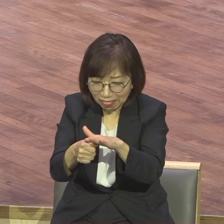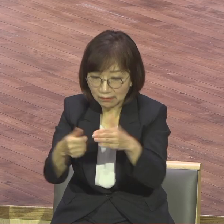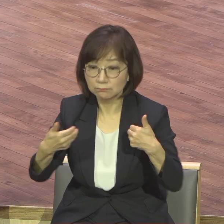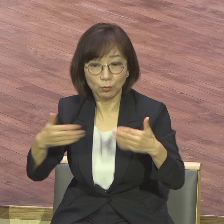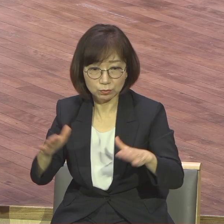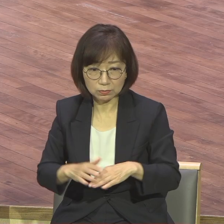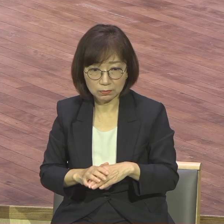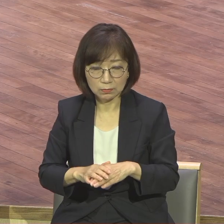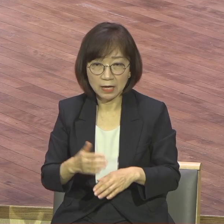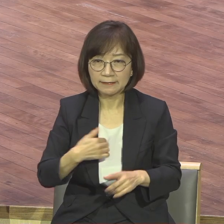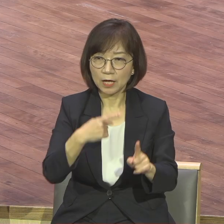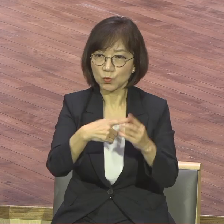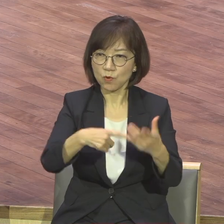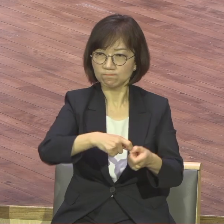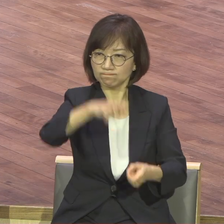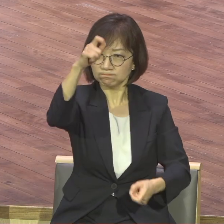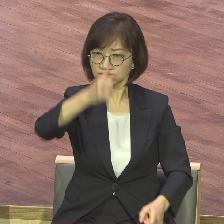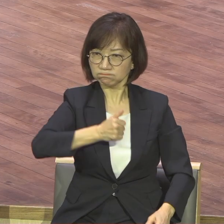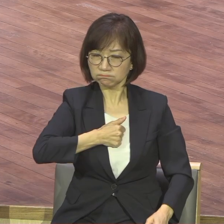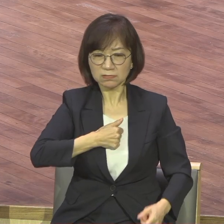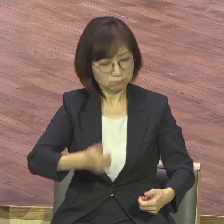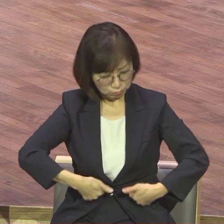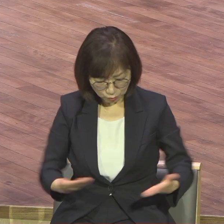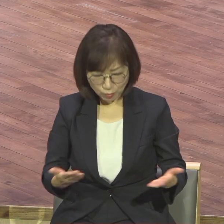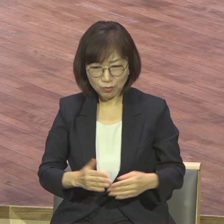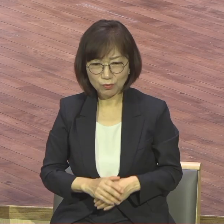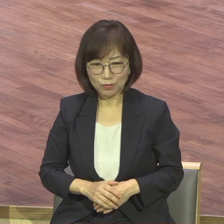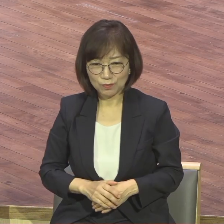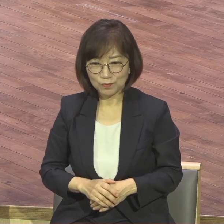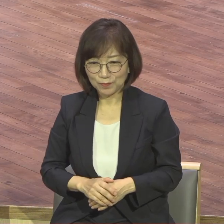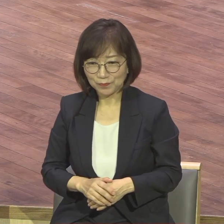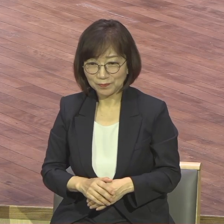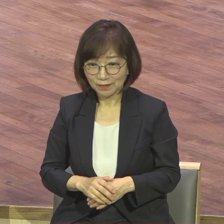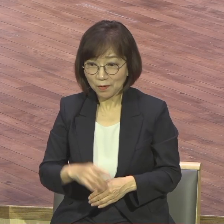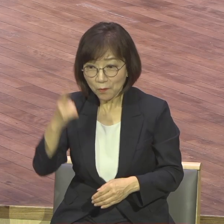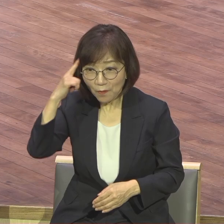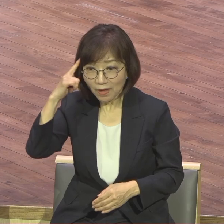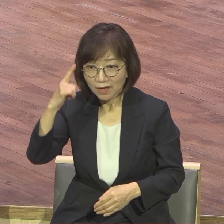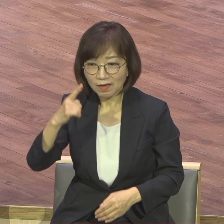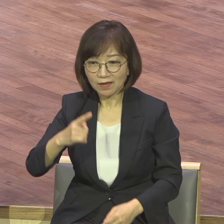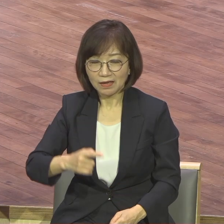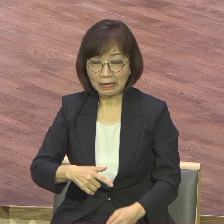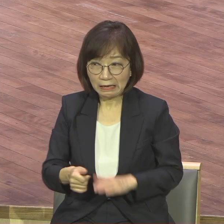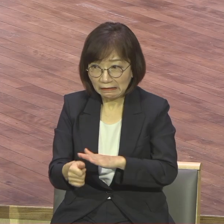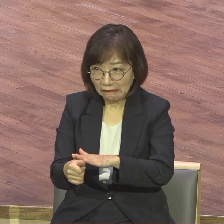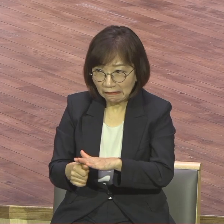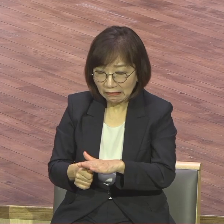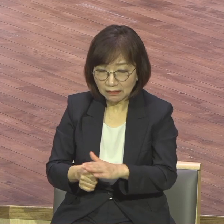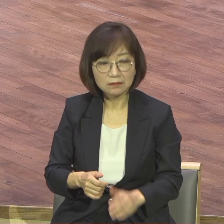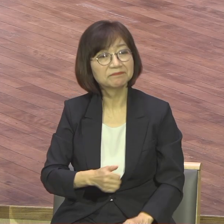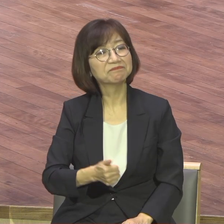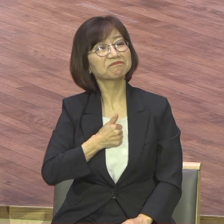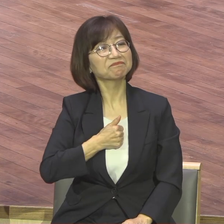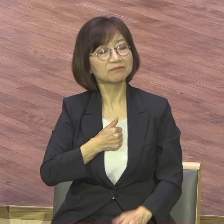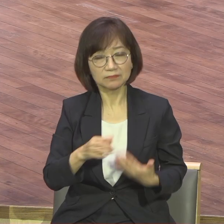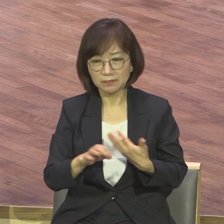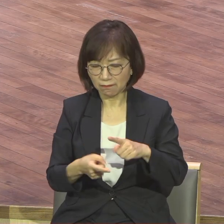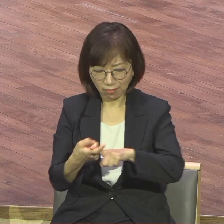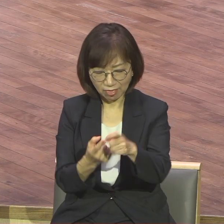과다평가해서도 안됩니다 그럼 하나가 안되요 원일서 안되는게 사단 전략인데 그 하나가 안된단